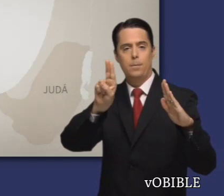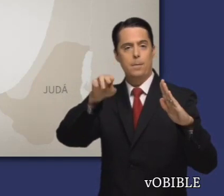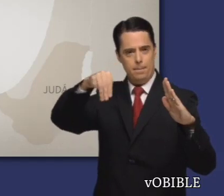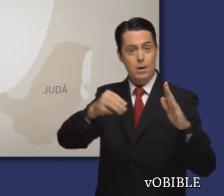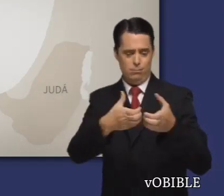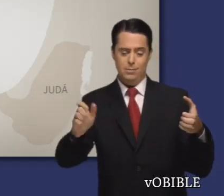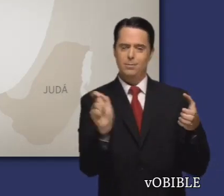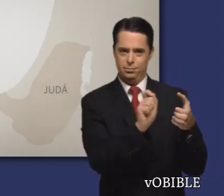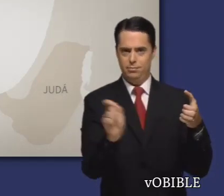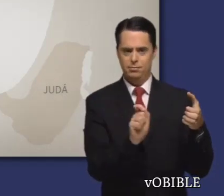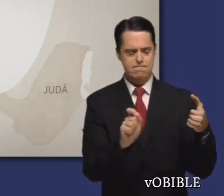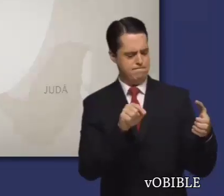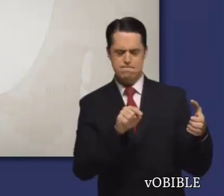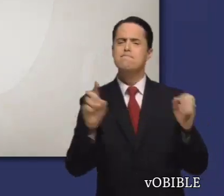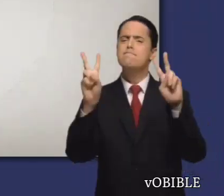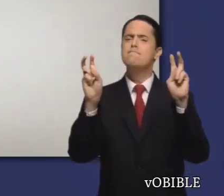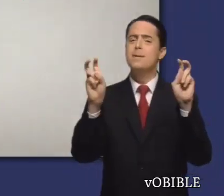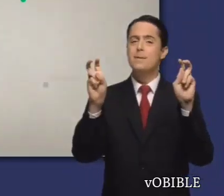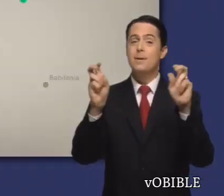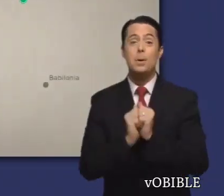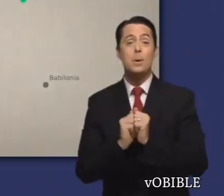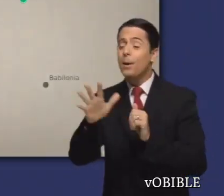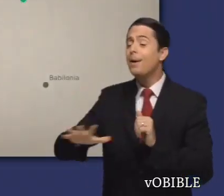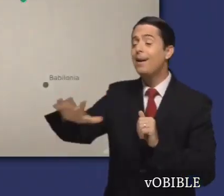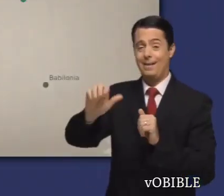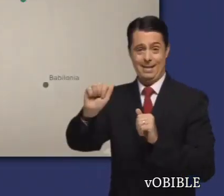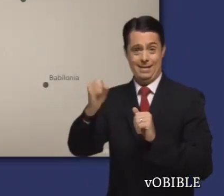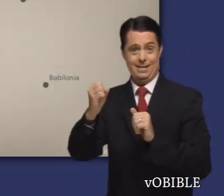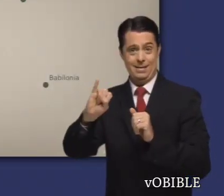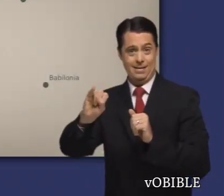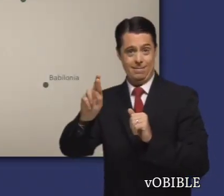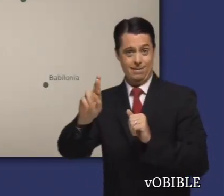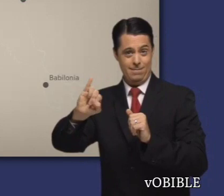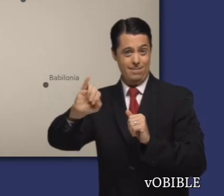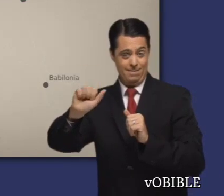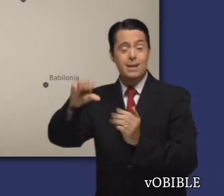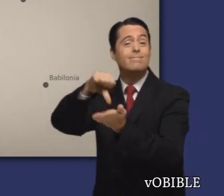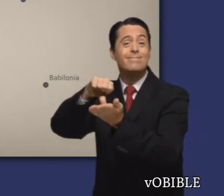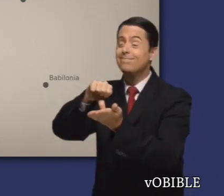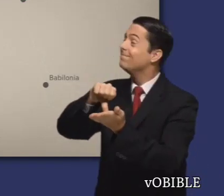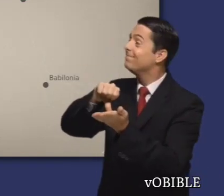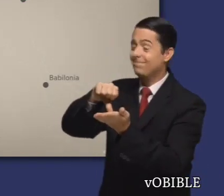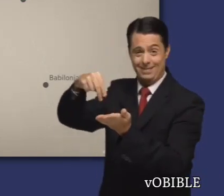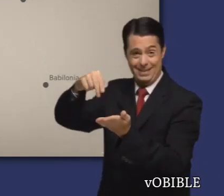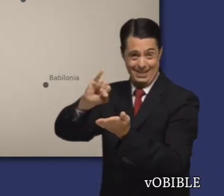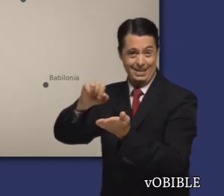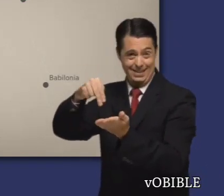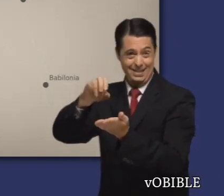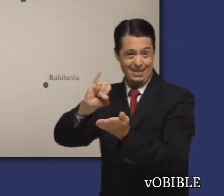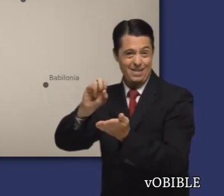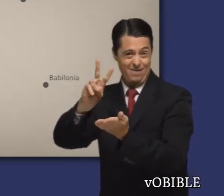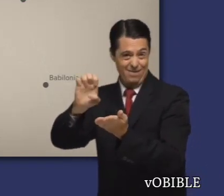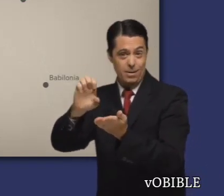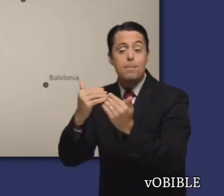que lleva su nombre. El mensaje de Nahum se centra básicamente en un único tema la destrucción